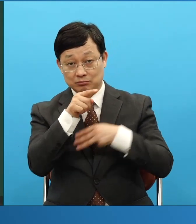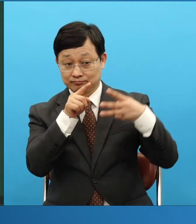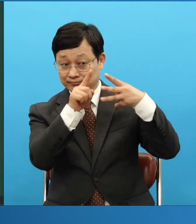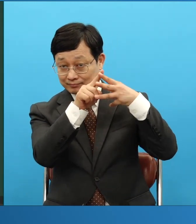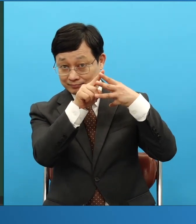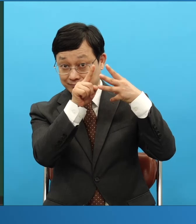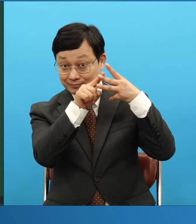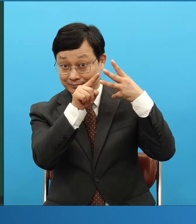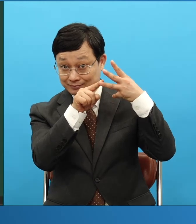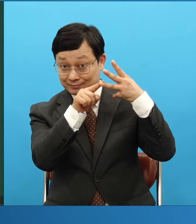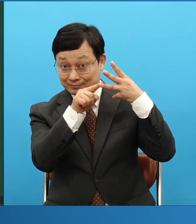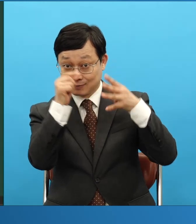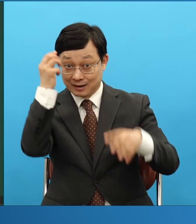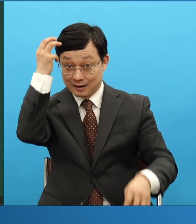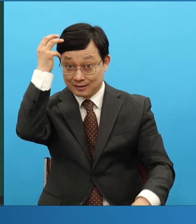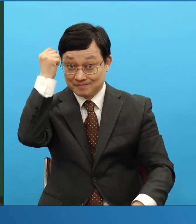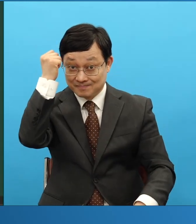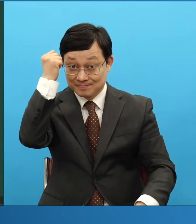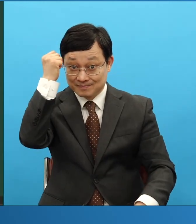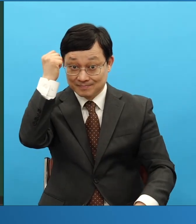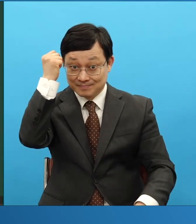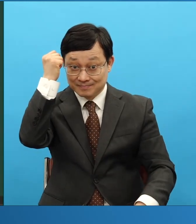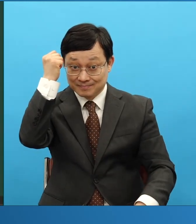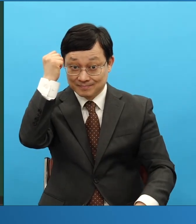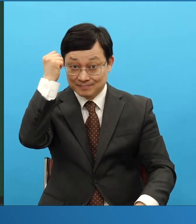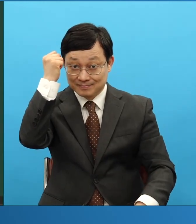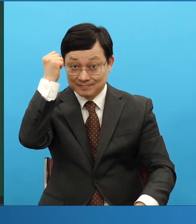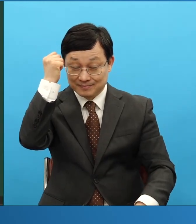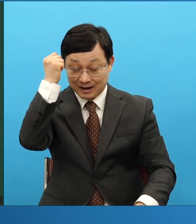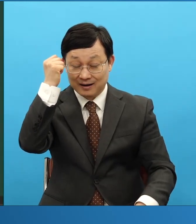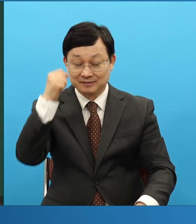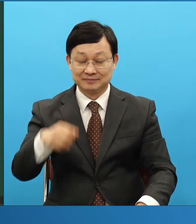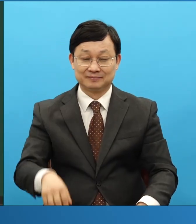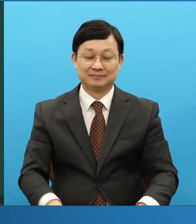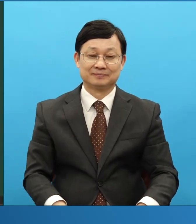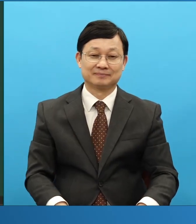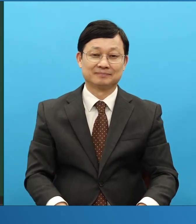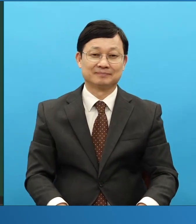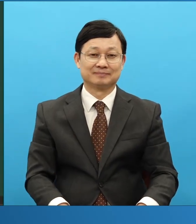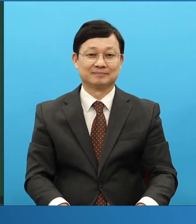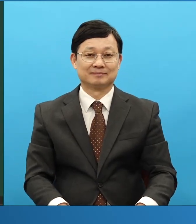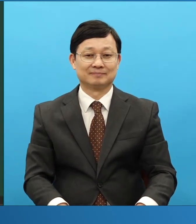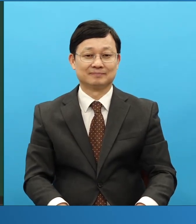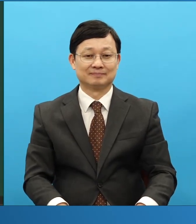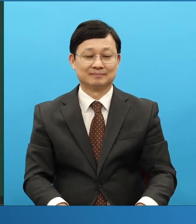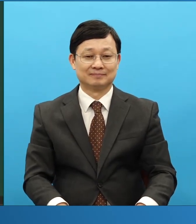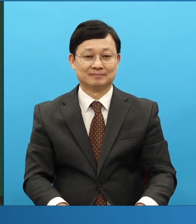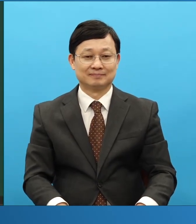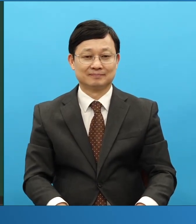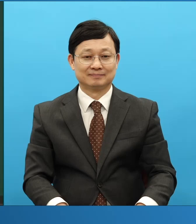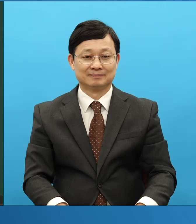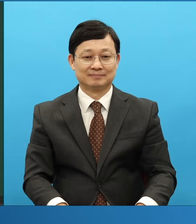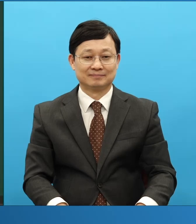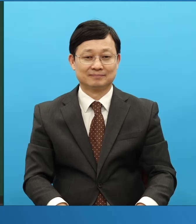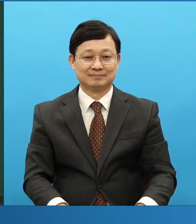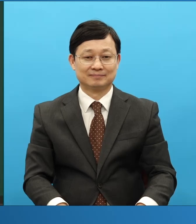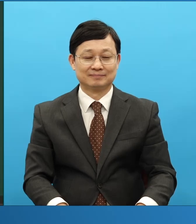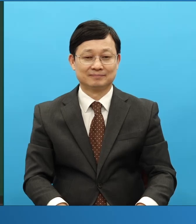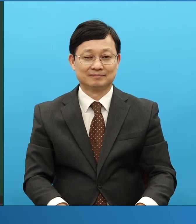나중에 램데이 메시지를 이야기하겠습니다마는 그래서 항상 다섯 가지